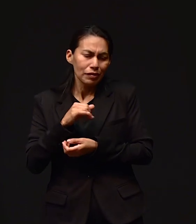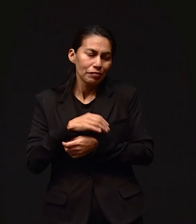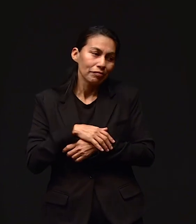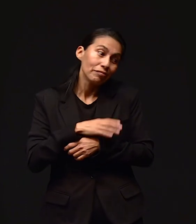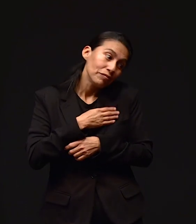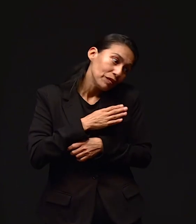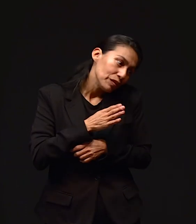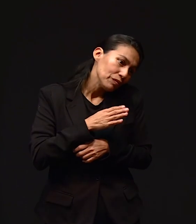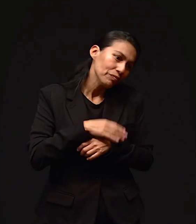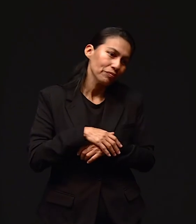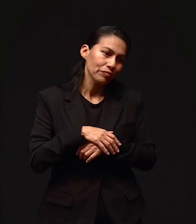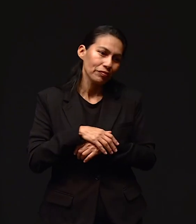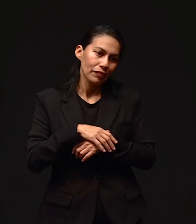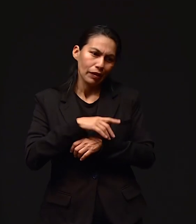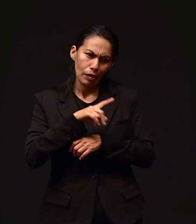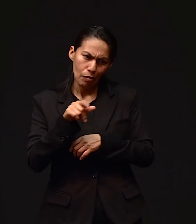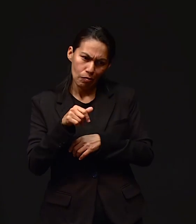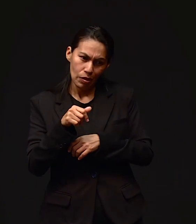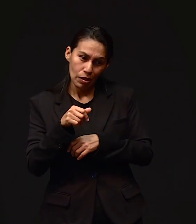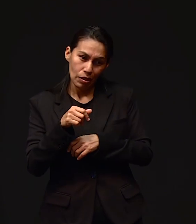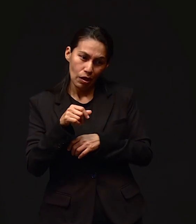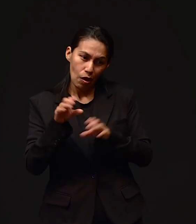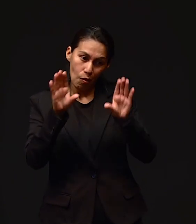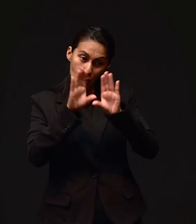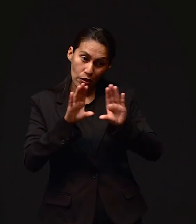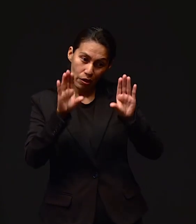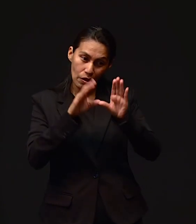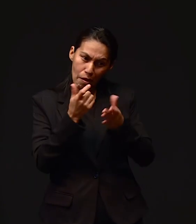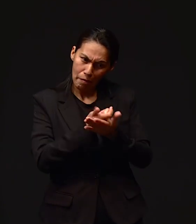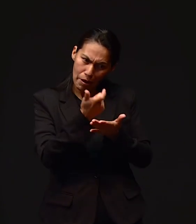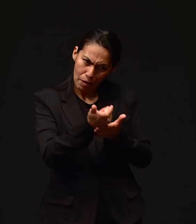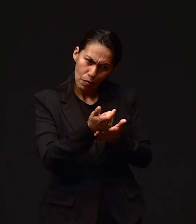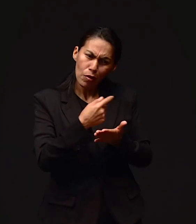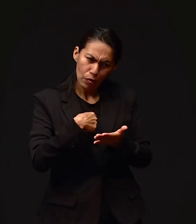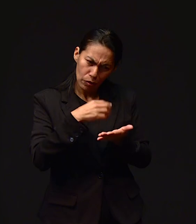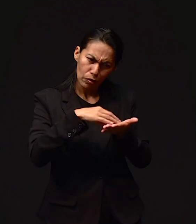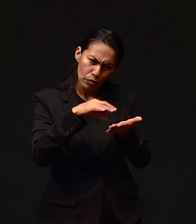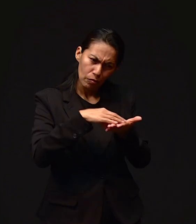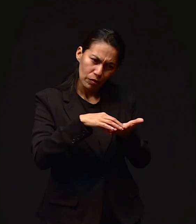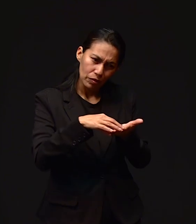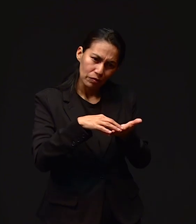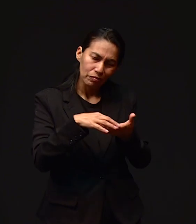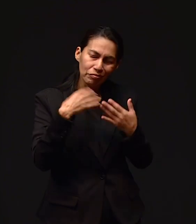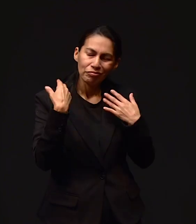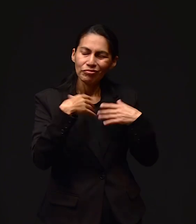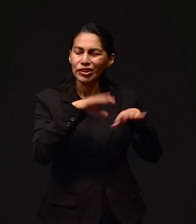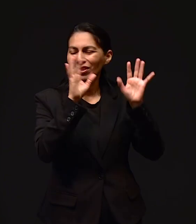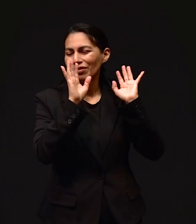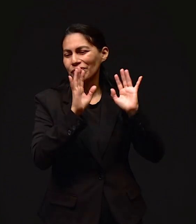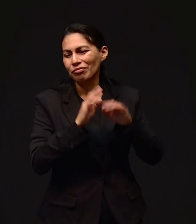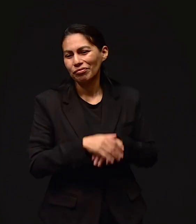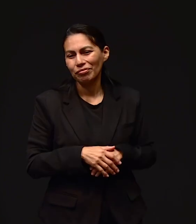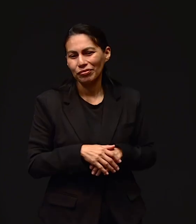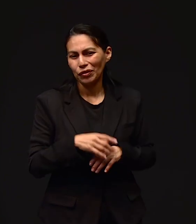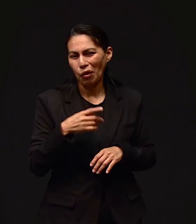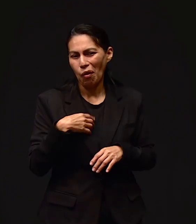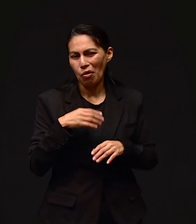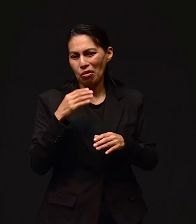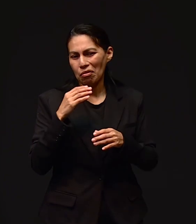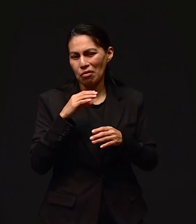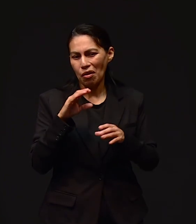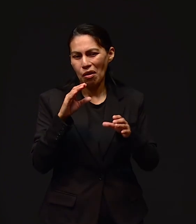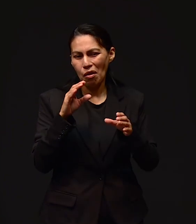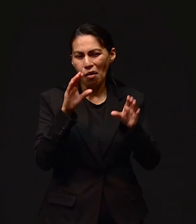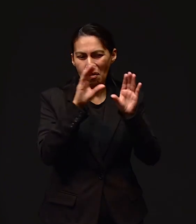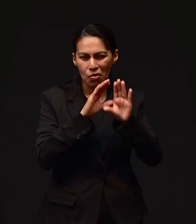Le dije, sí. Bueno, me dice, nada más que terminemos de pagar la computadora, te los compro. Ay, dije yo, ya. Cuando termine de pagar la computadora, ¿ya se